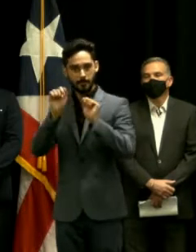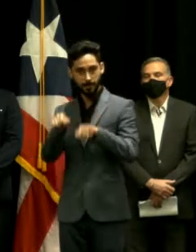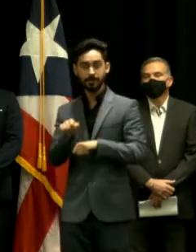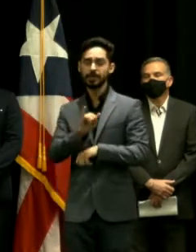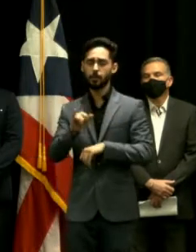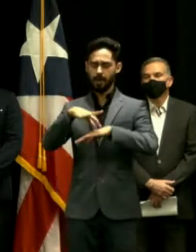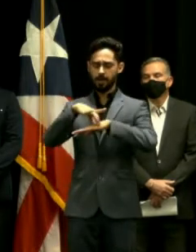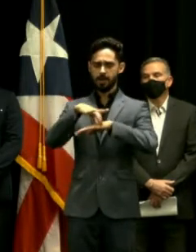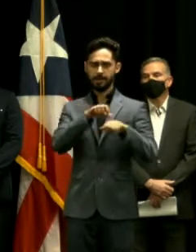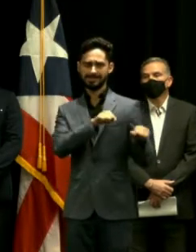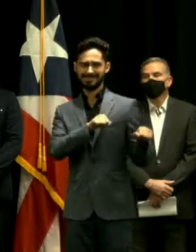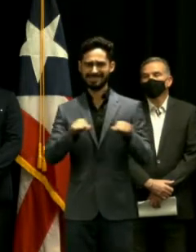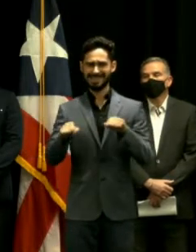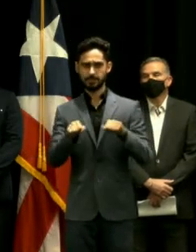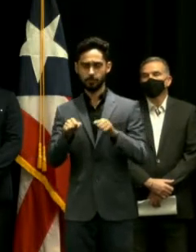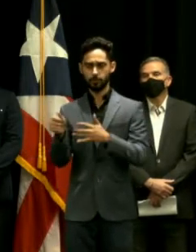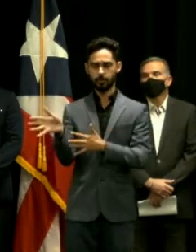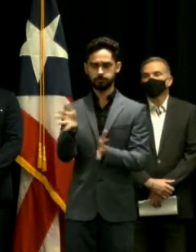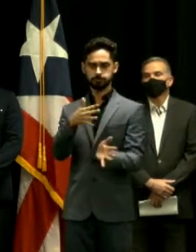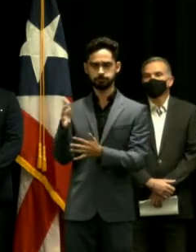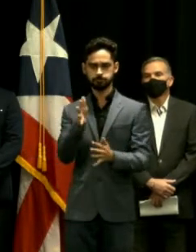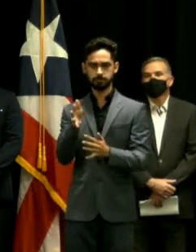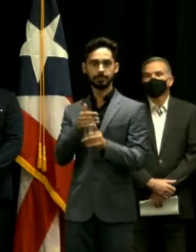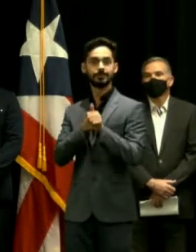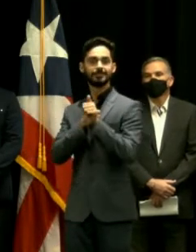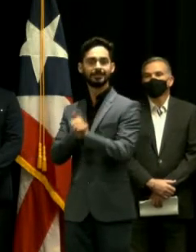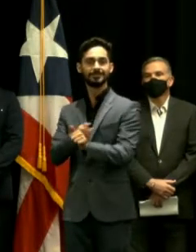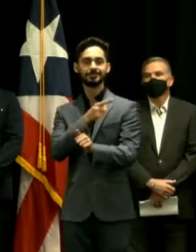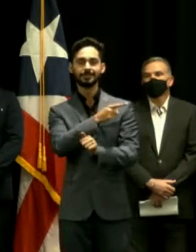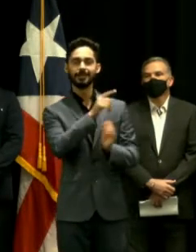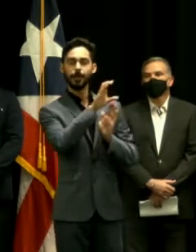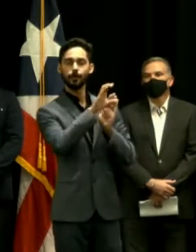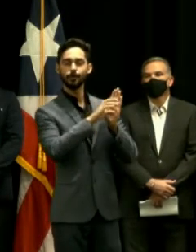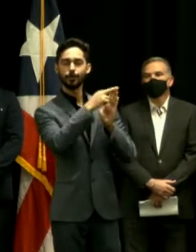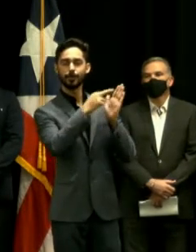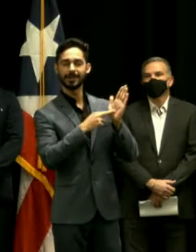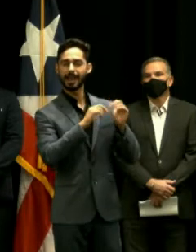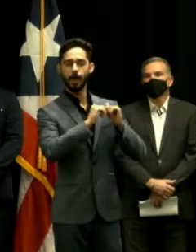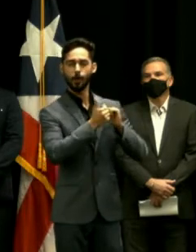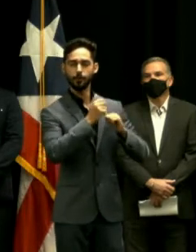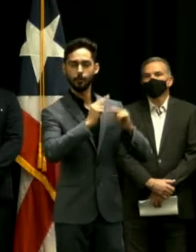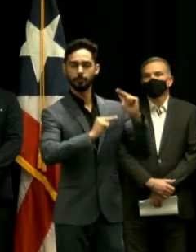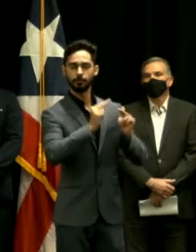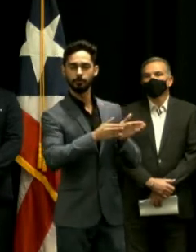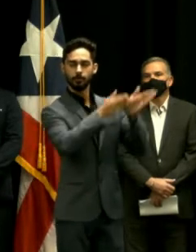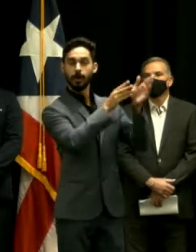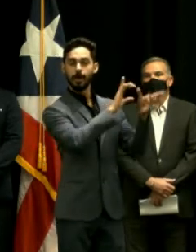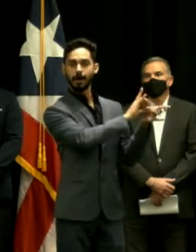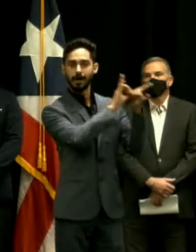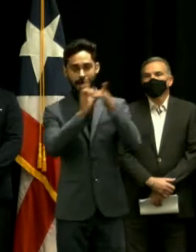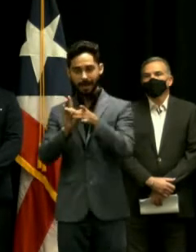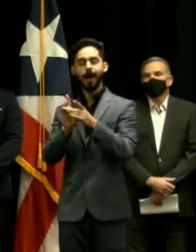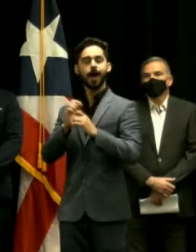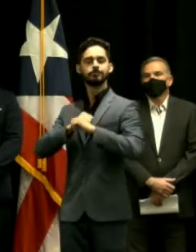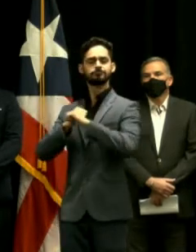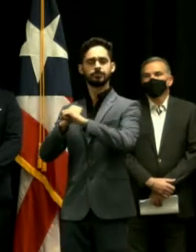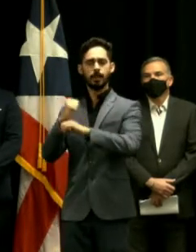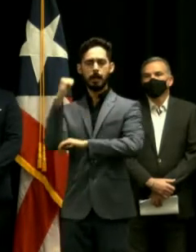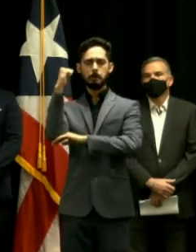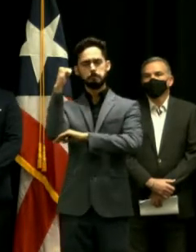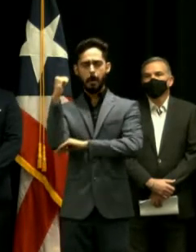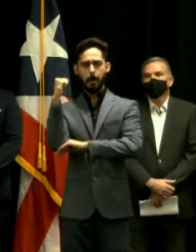terremotos y vientos, porque se ajusta al código de construcción actual. Así que será una estructura resiliente.